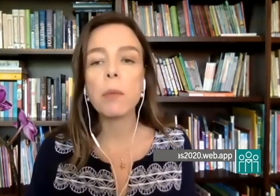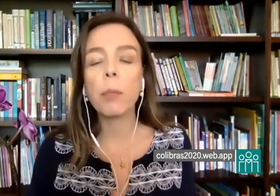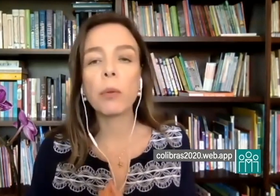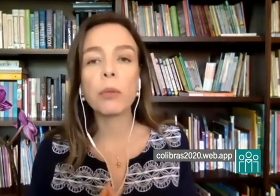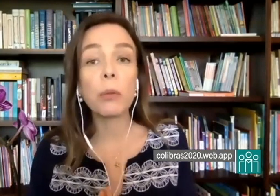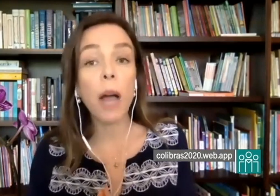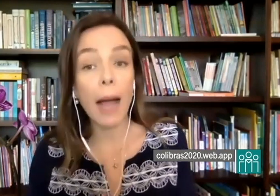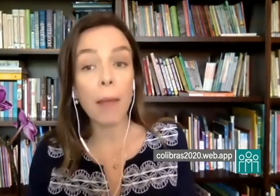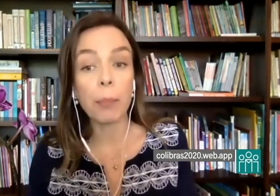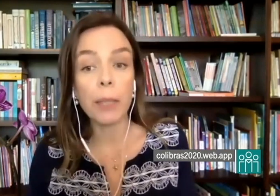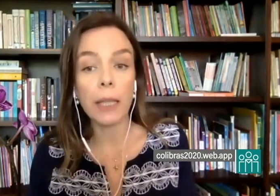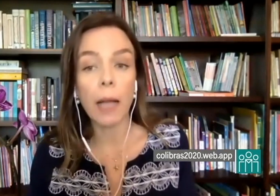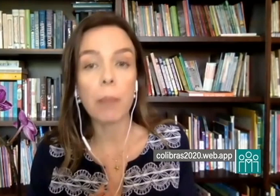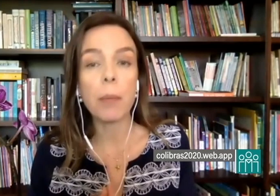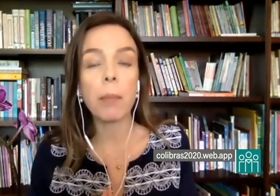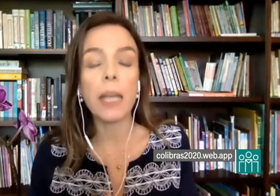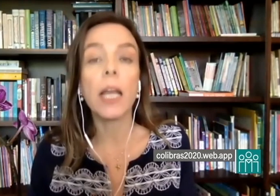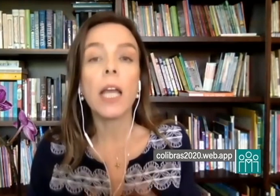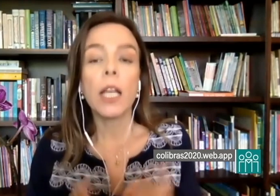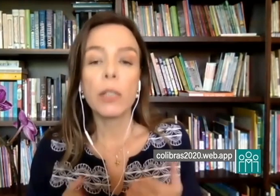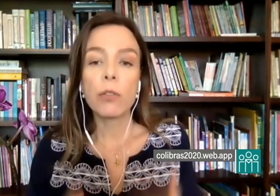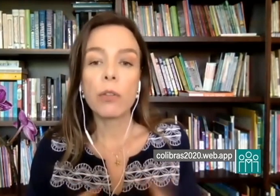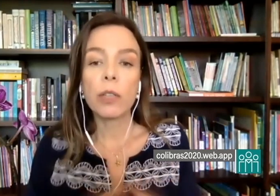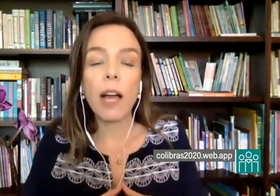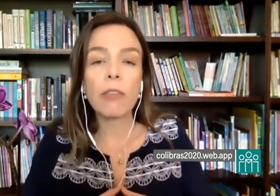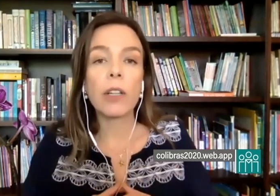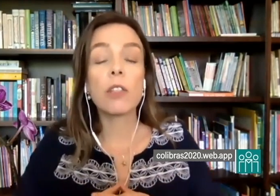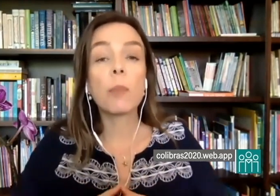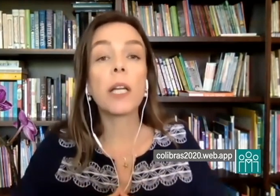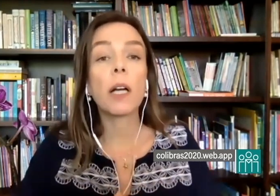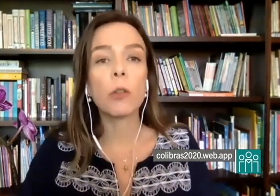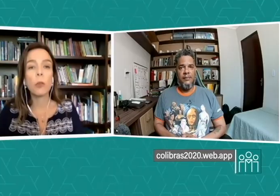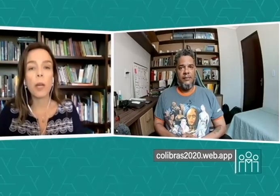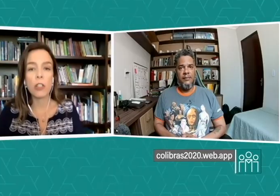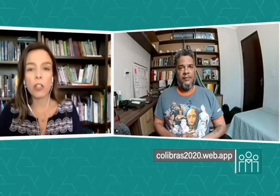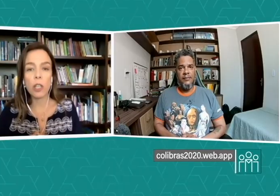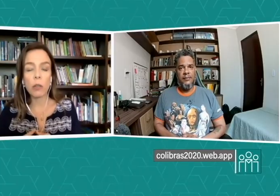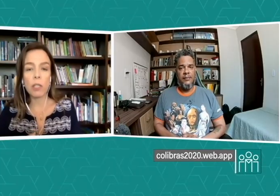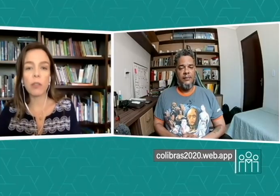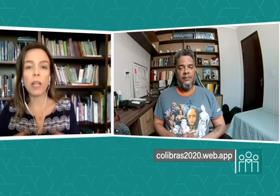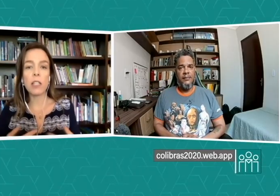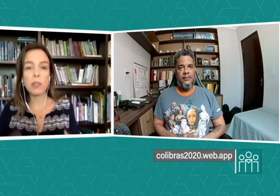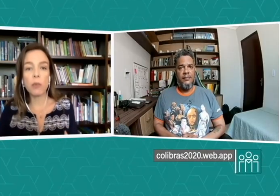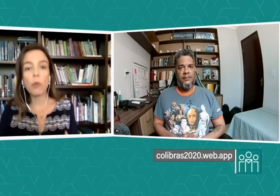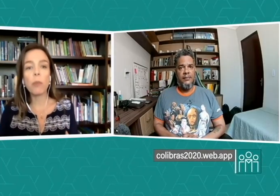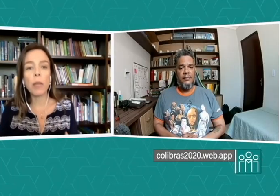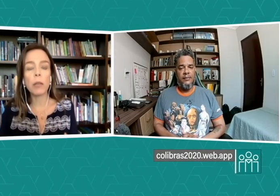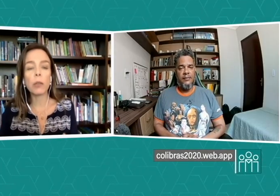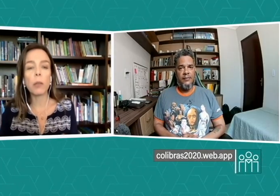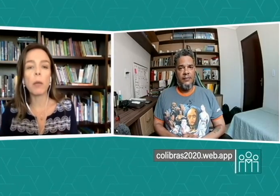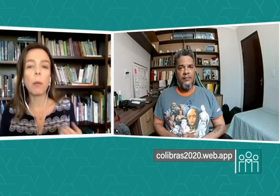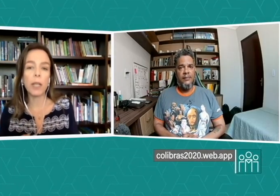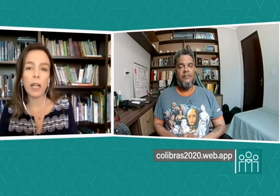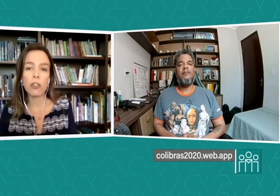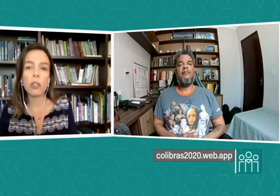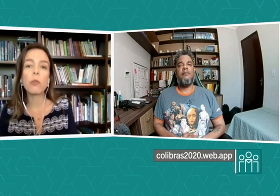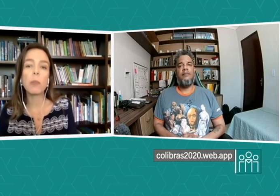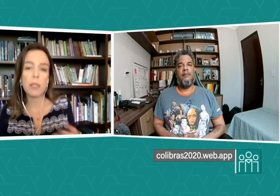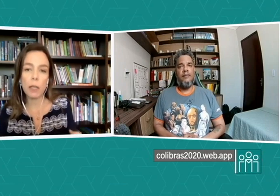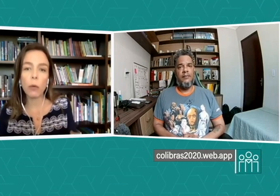.app, e o senhor estava explicando para a gente que, inclusive, está em desenvolvimento também um aplicativo para celular,